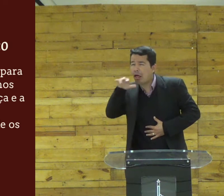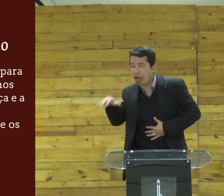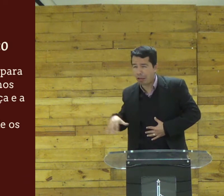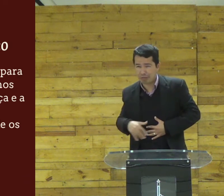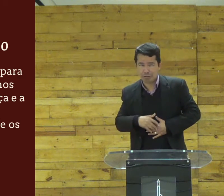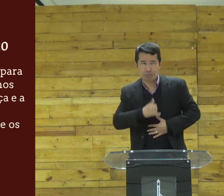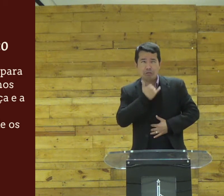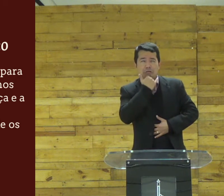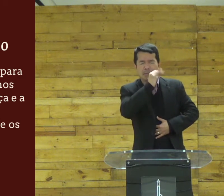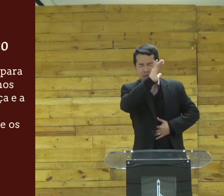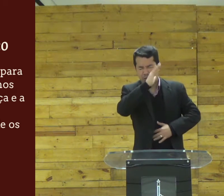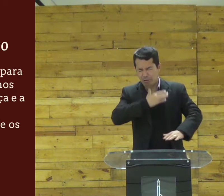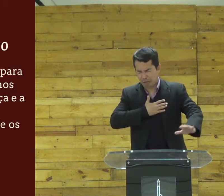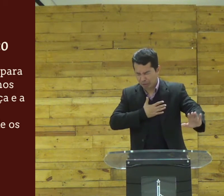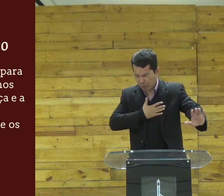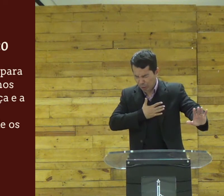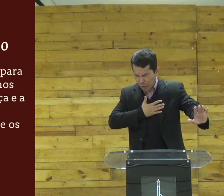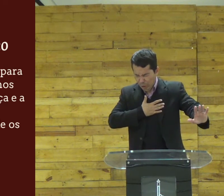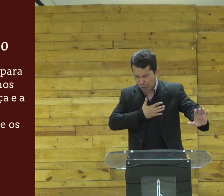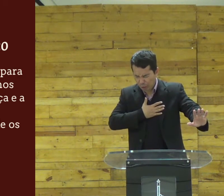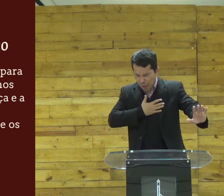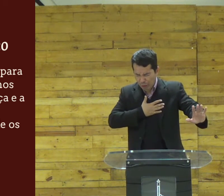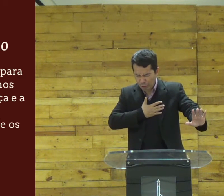acho que eu vou vomitar desculpa desculpa pera